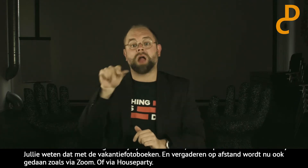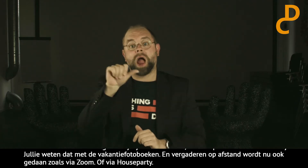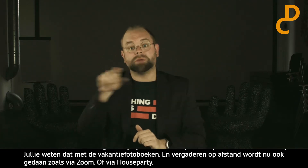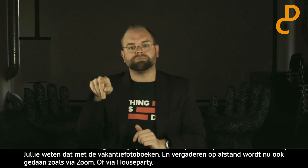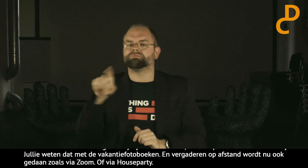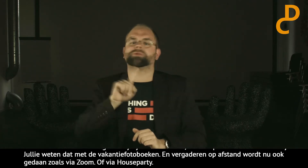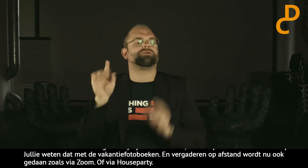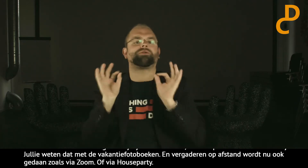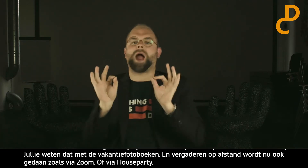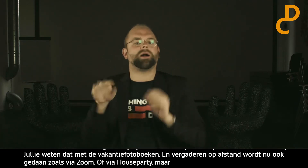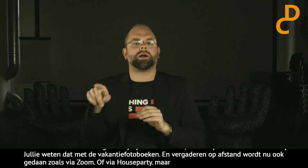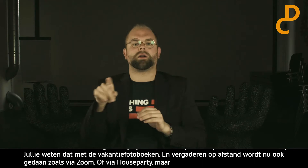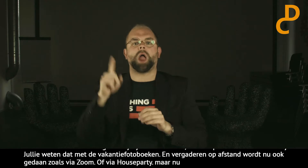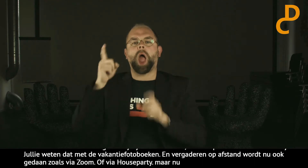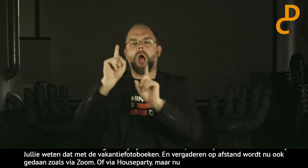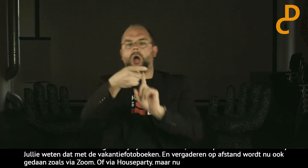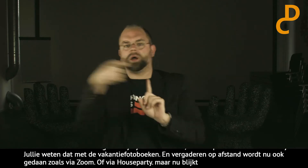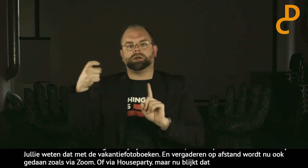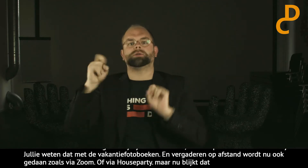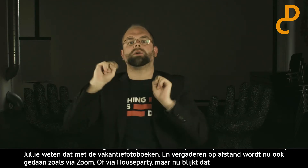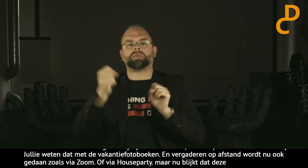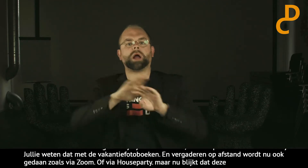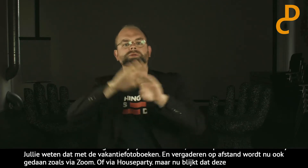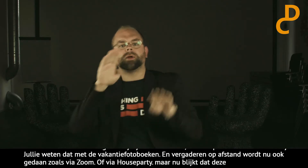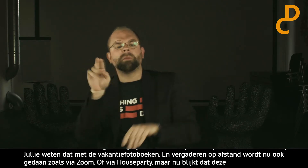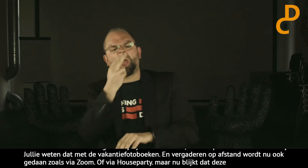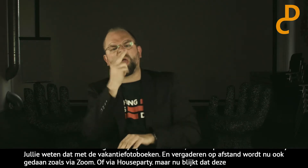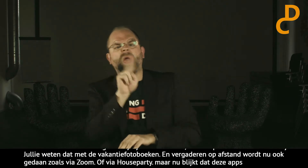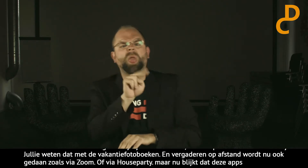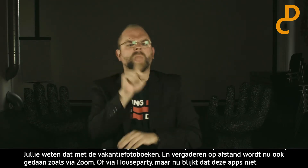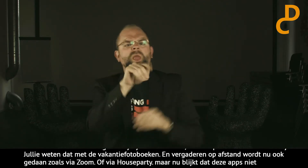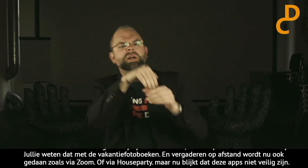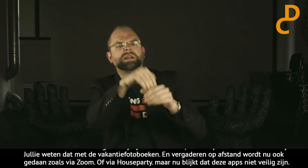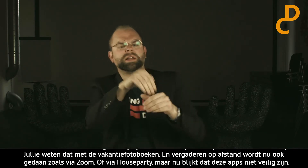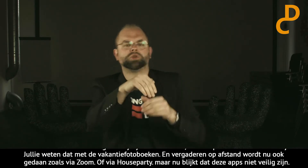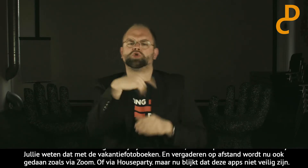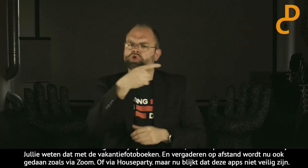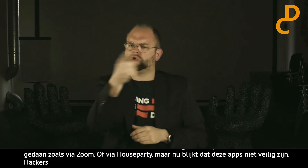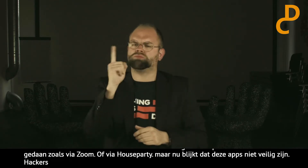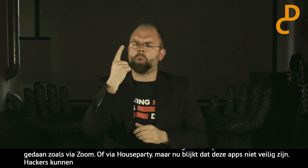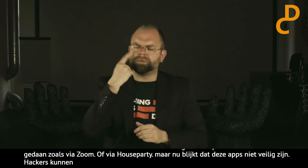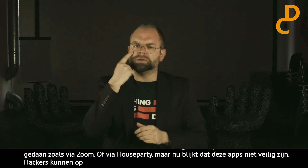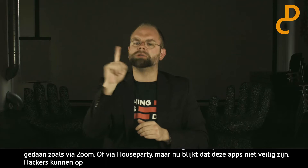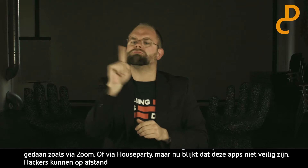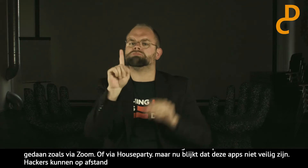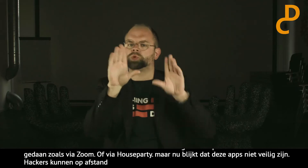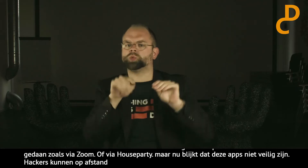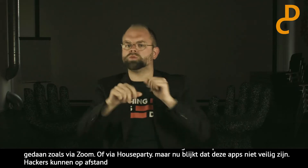blijkt dat deze app niet veilig zijn. Hackers kunnen dus op afstand meekijken waar er over wordt gesproken. Dus let